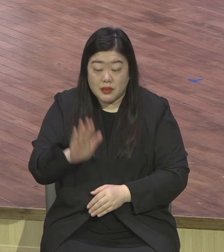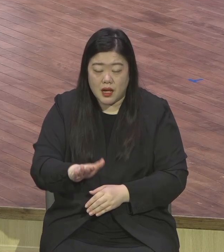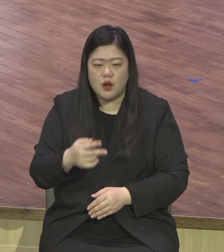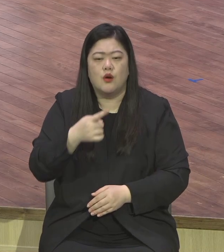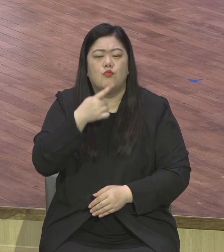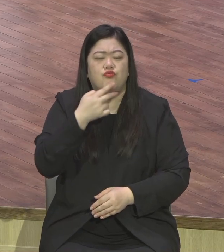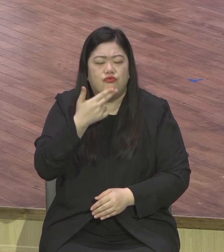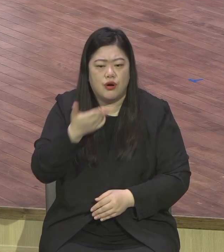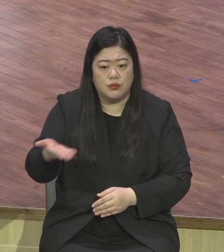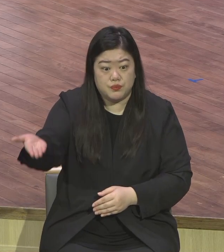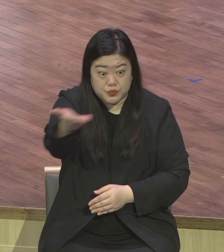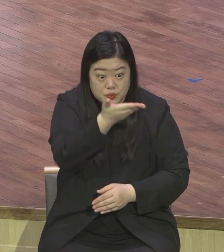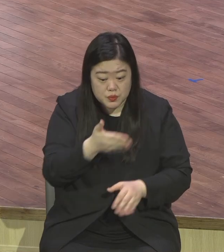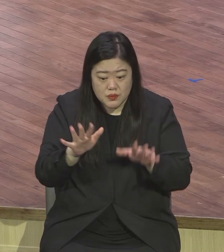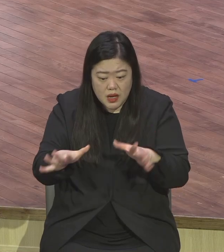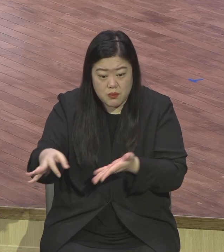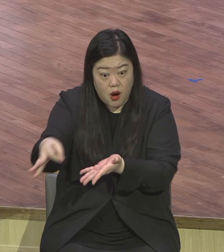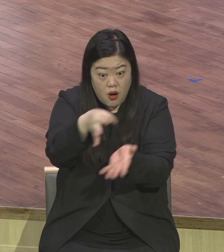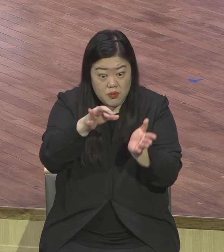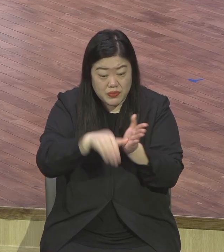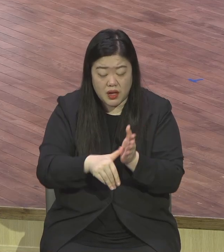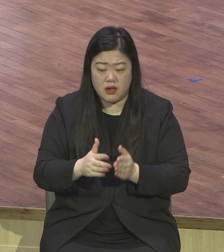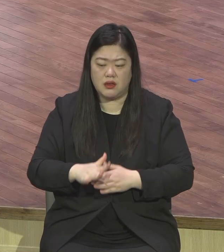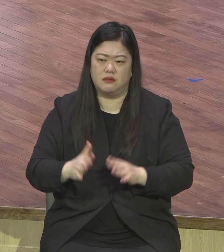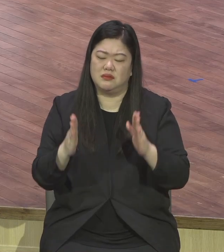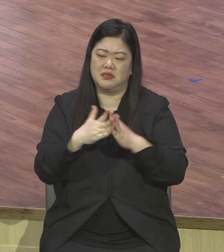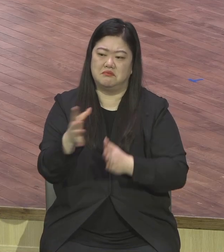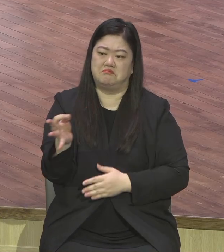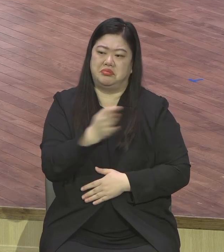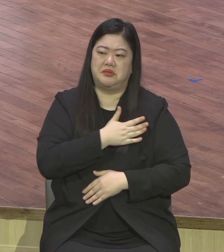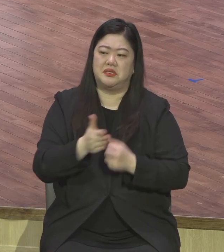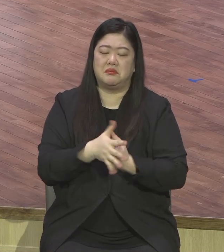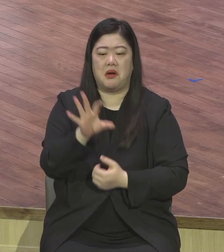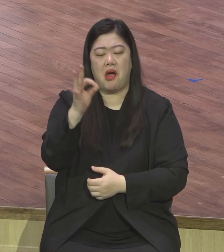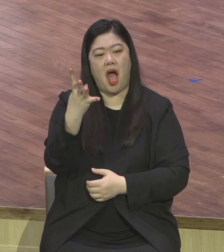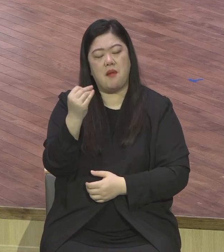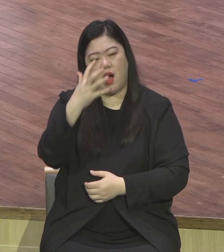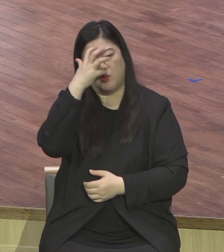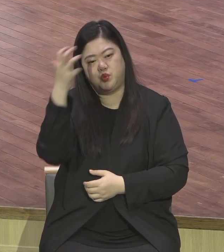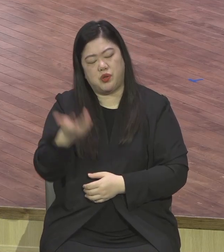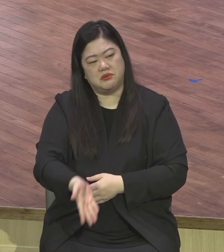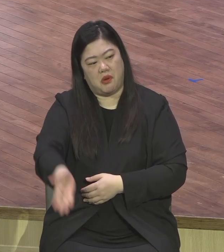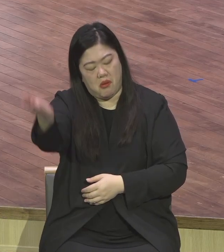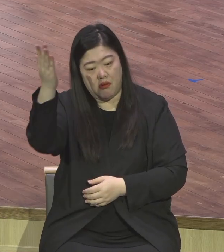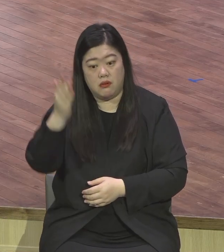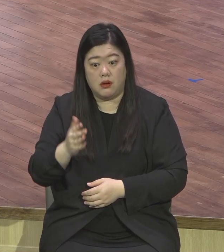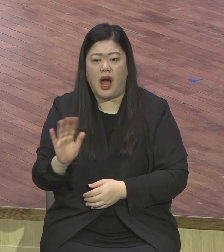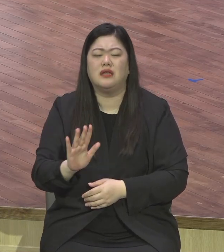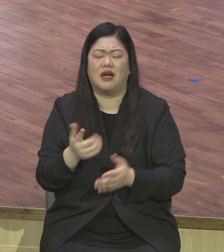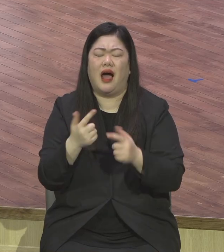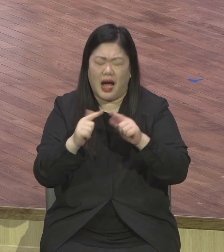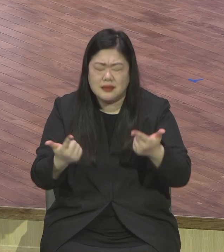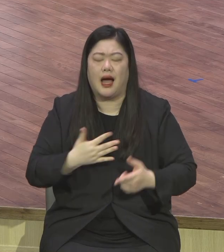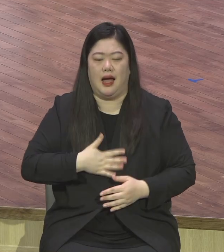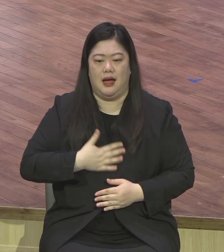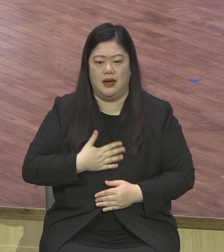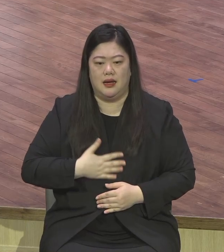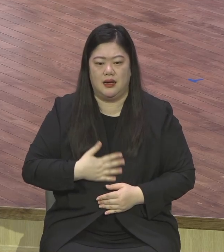예배 헌금 넣는다 말이에요. 두랩돈을 넣는데 두랩돈이 얼마냐. 요즘으로 치면 삼천원 정도 됩니다.